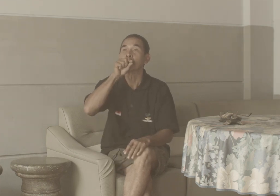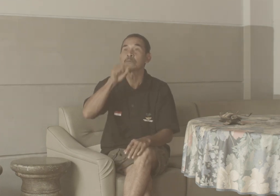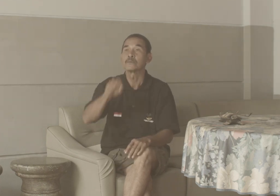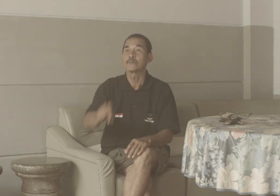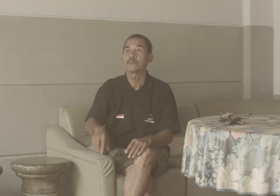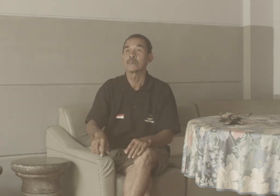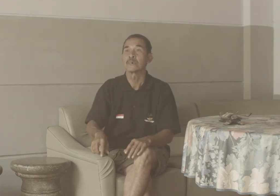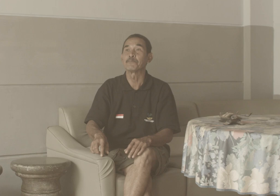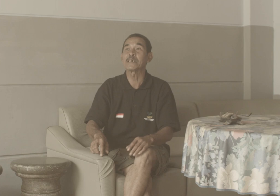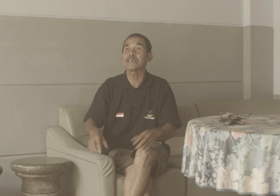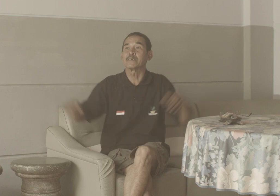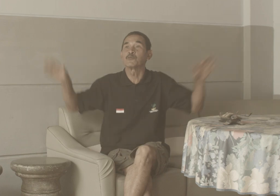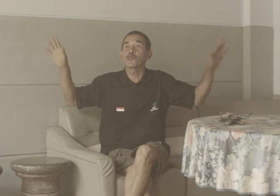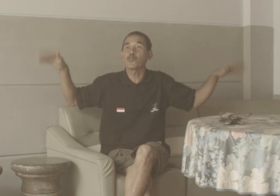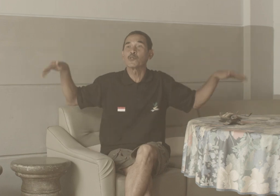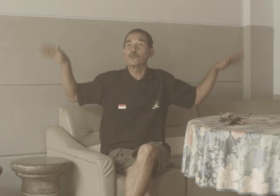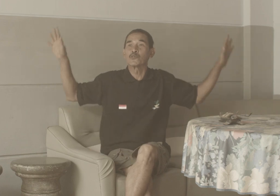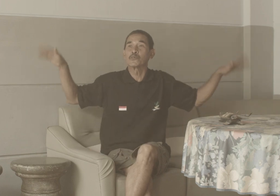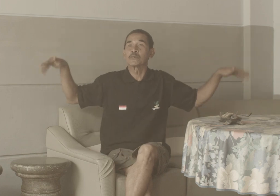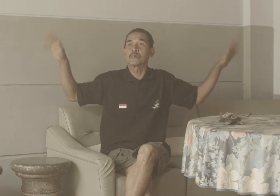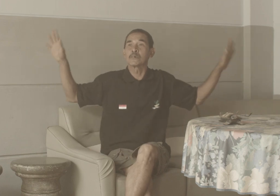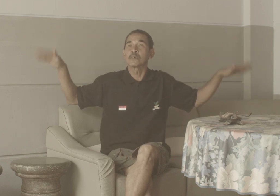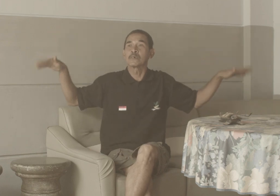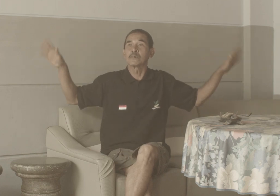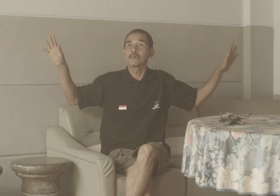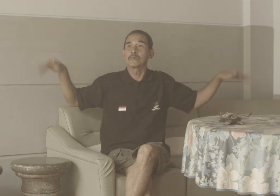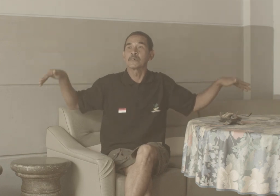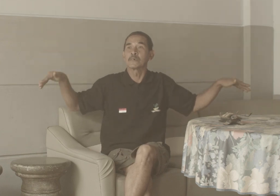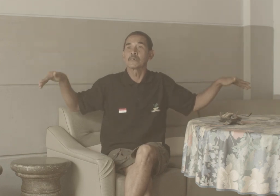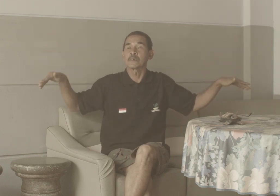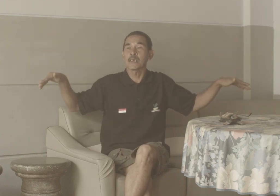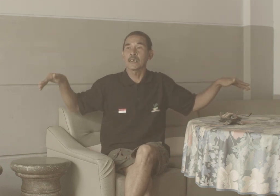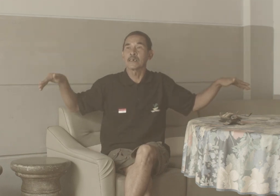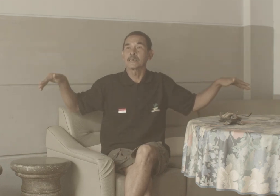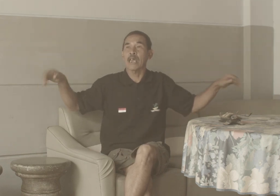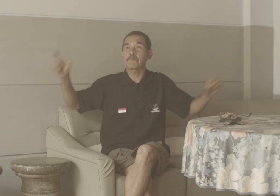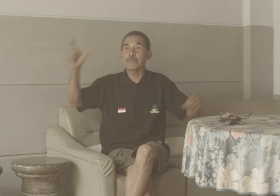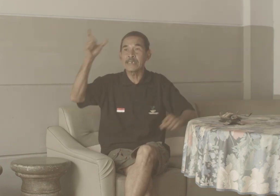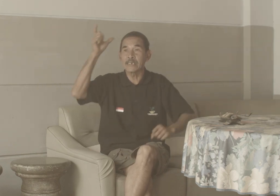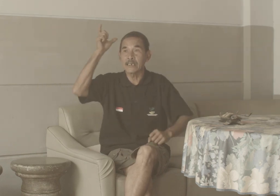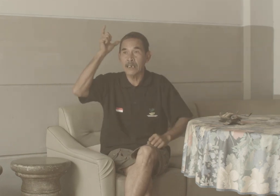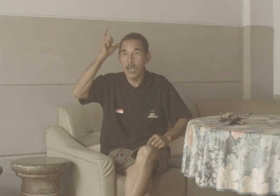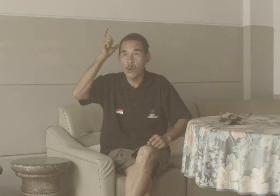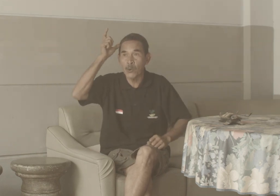Bird Gurung Ya Sapi Kau